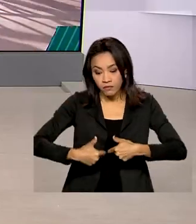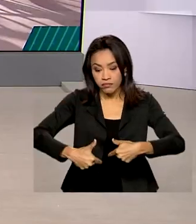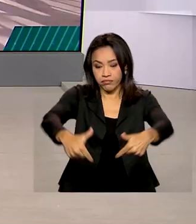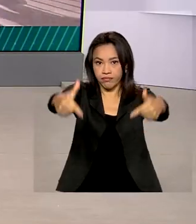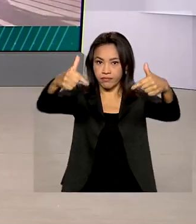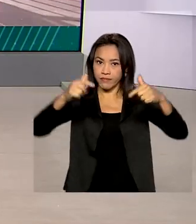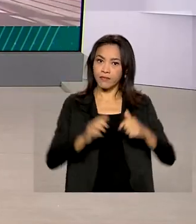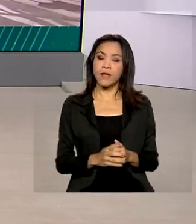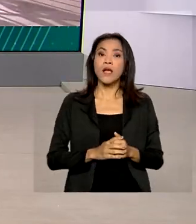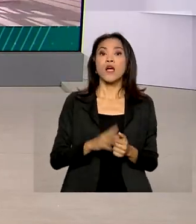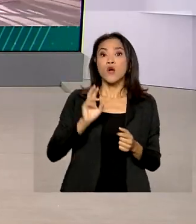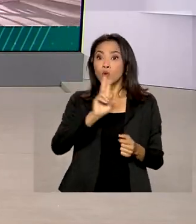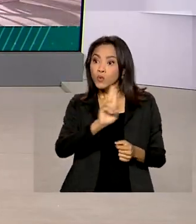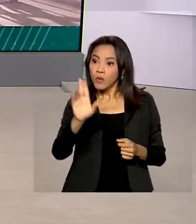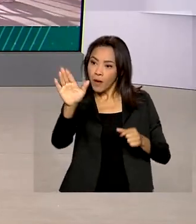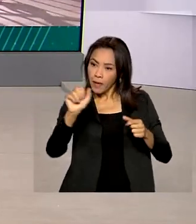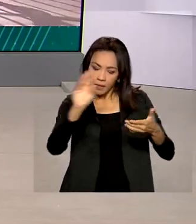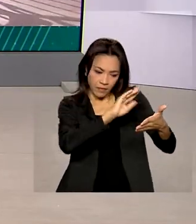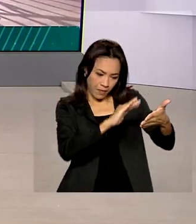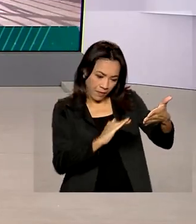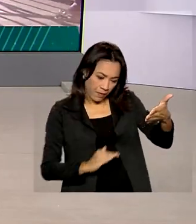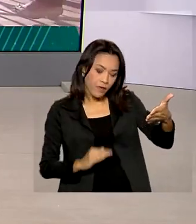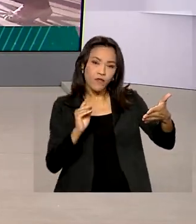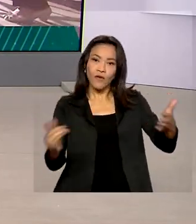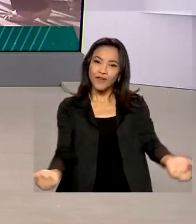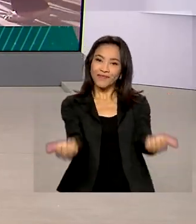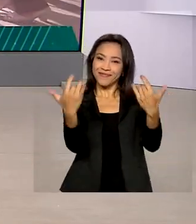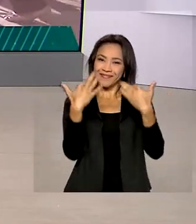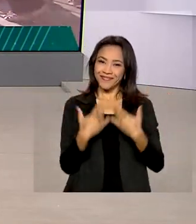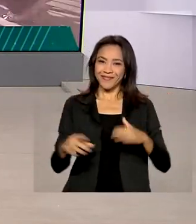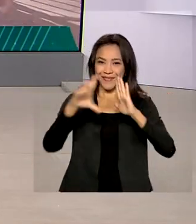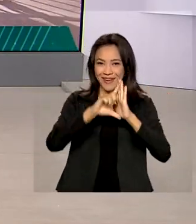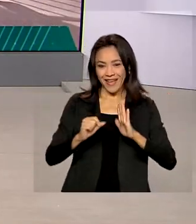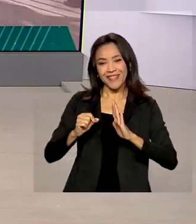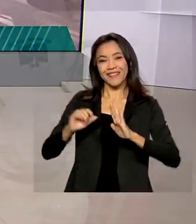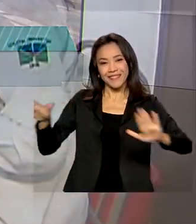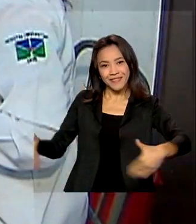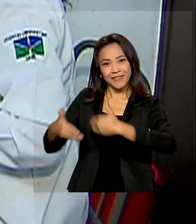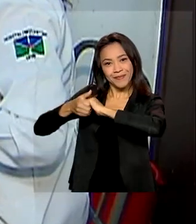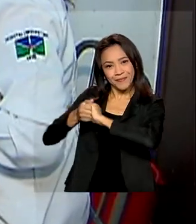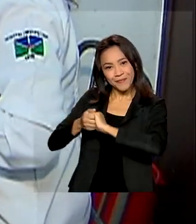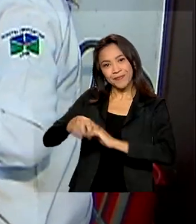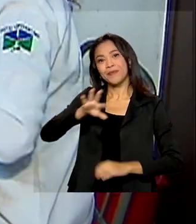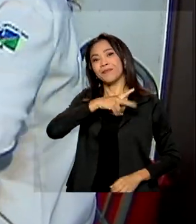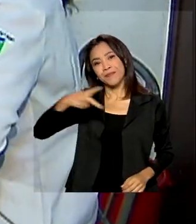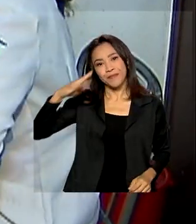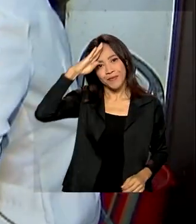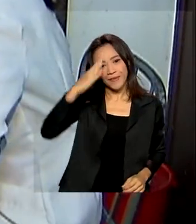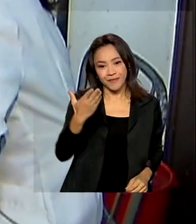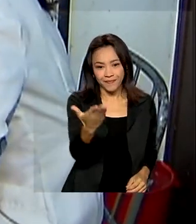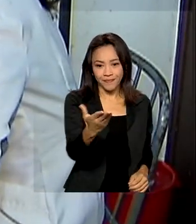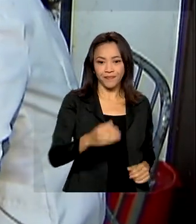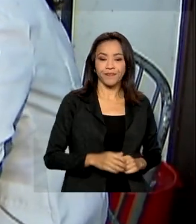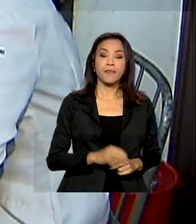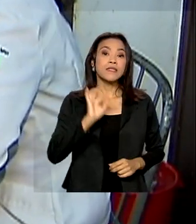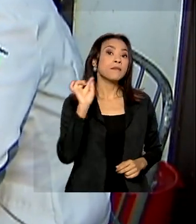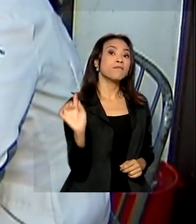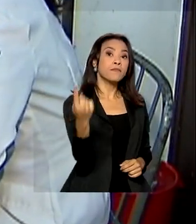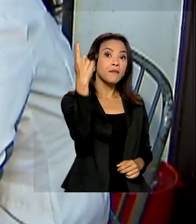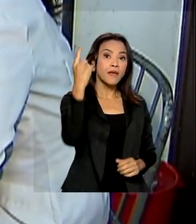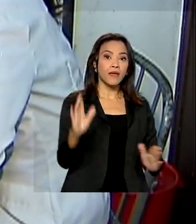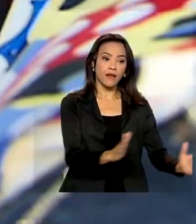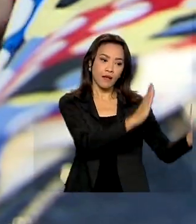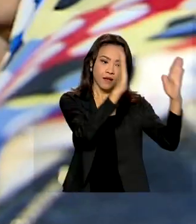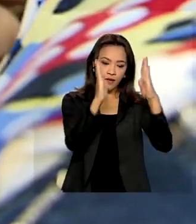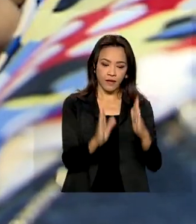Os convocados foram recepcionados no Palácio do Planalto pelo presidente Jair Bolsonaro. Nesta primeira etapa foram